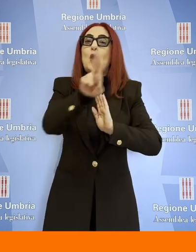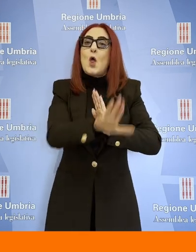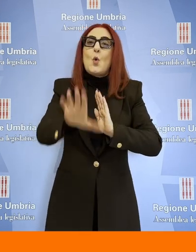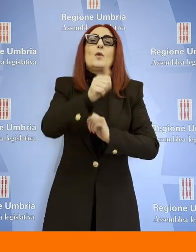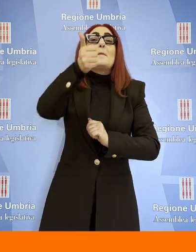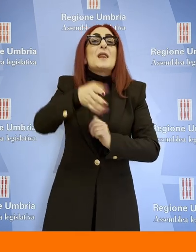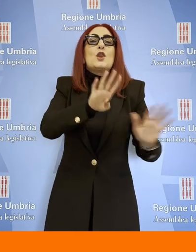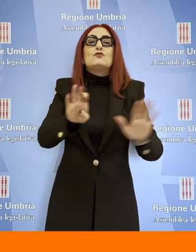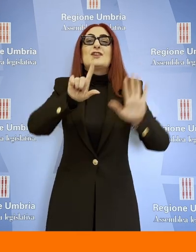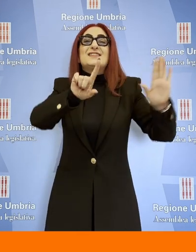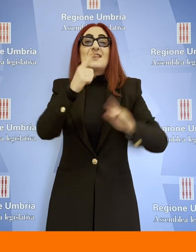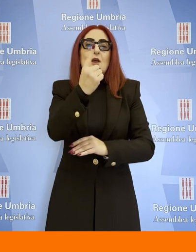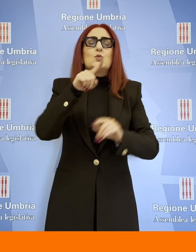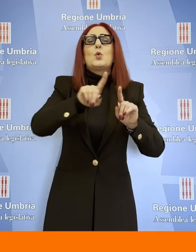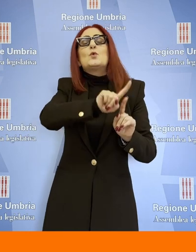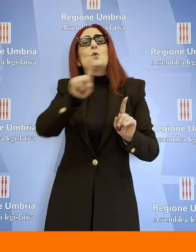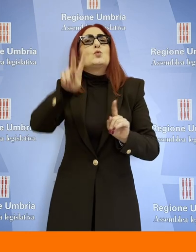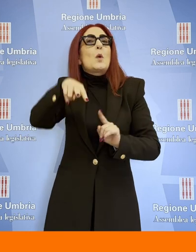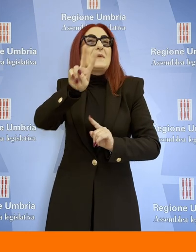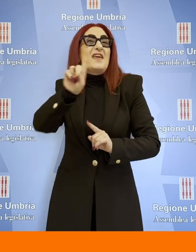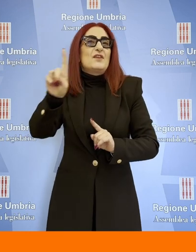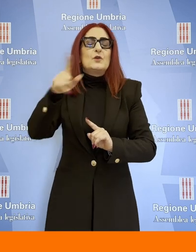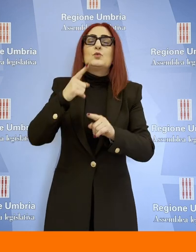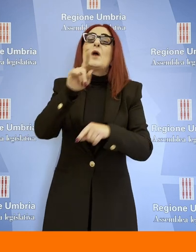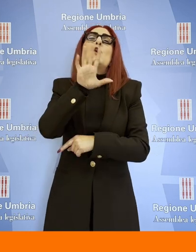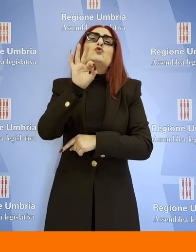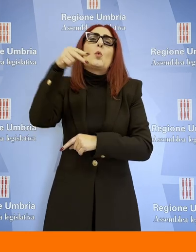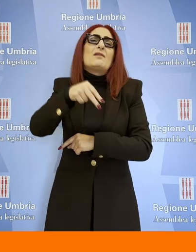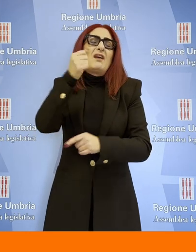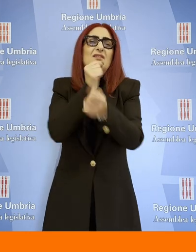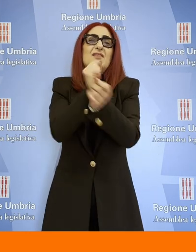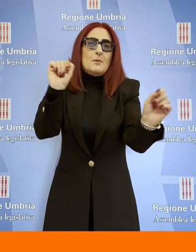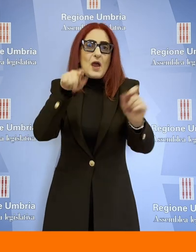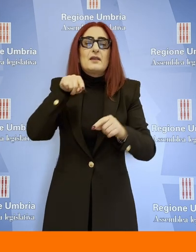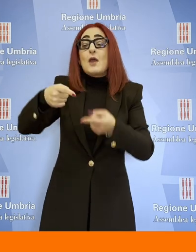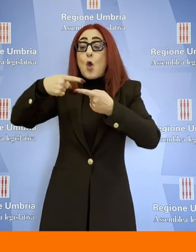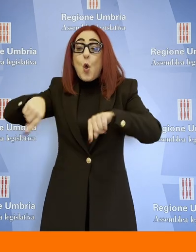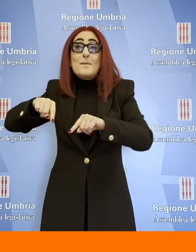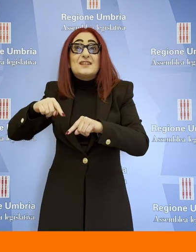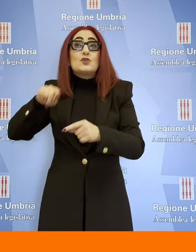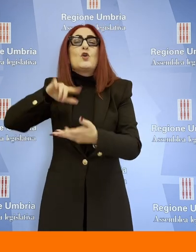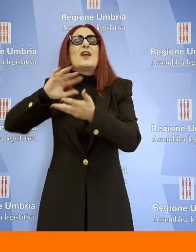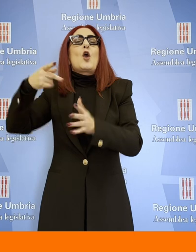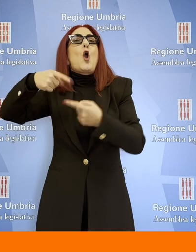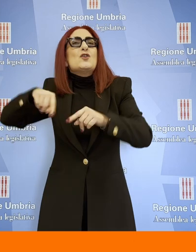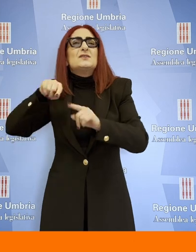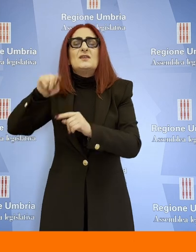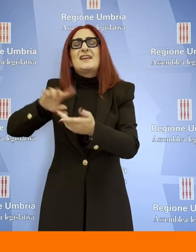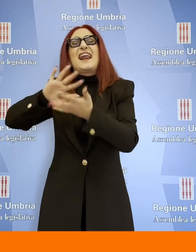mezzo secolo di democrazia, su cui ha lavorato la Commissione consigliare per le riforme statutari e regolamentari, presieduta da Daniele